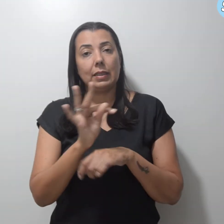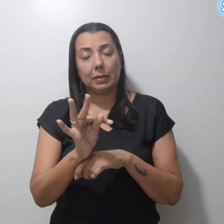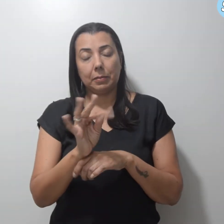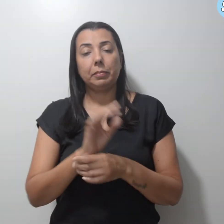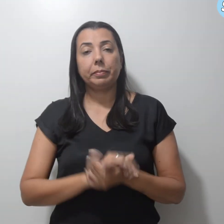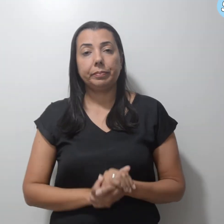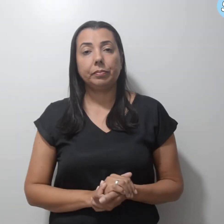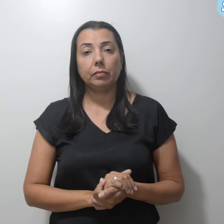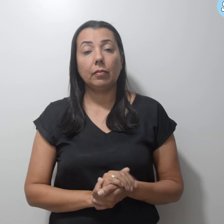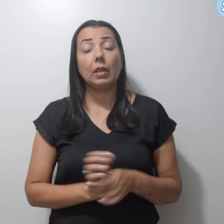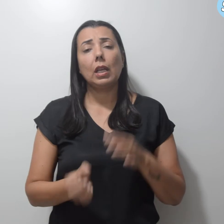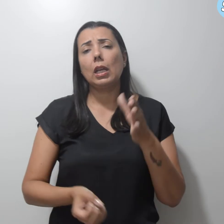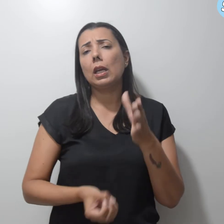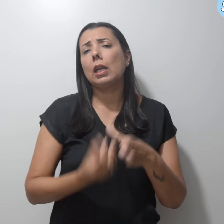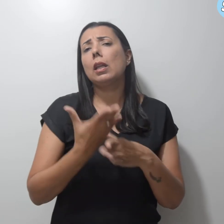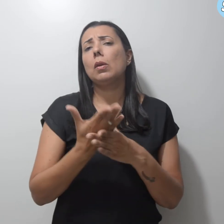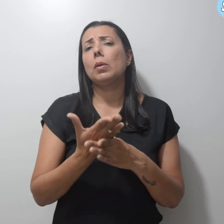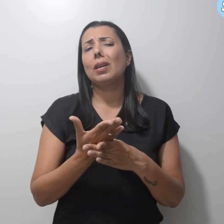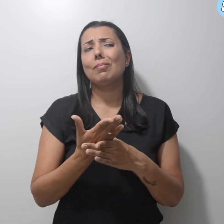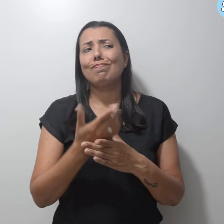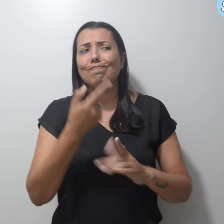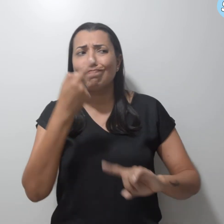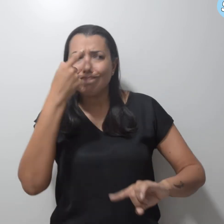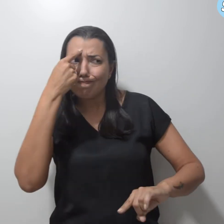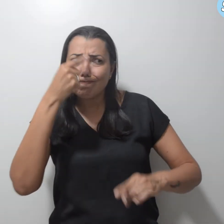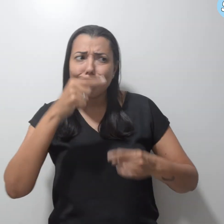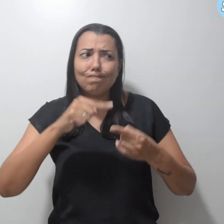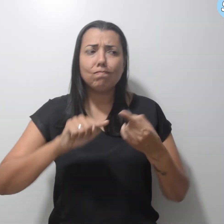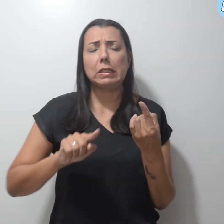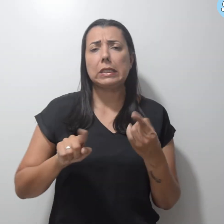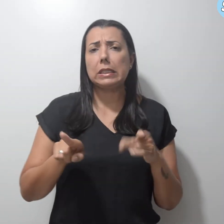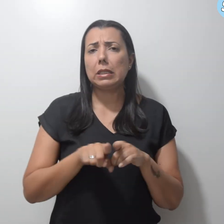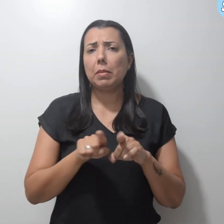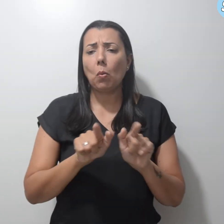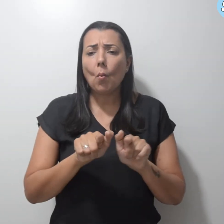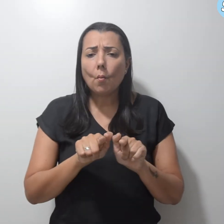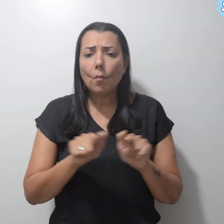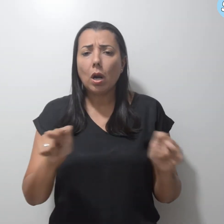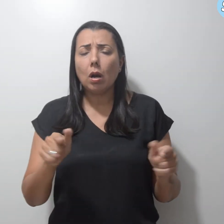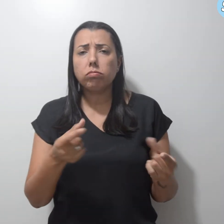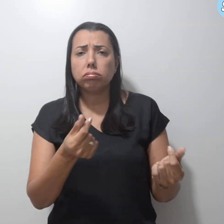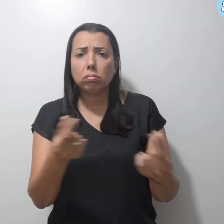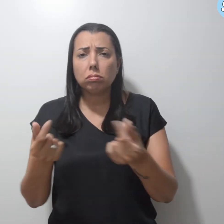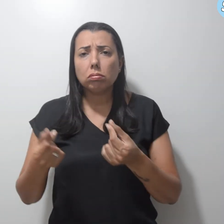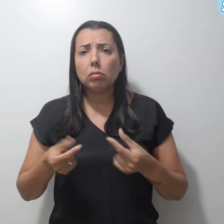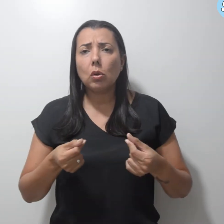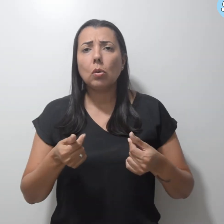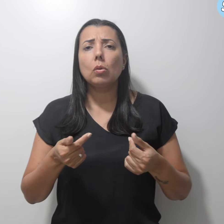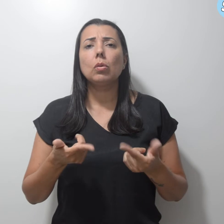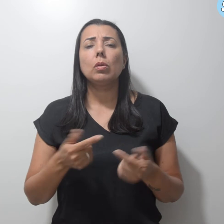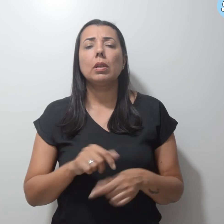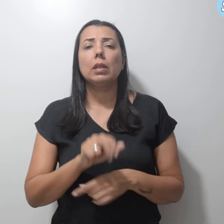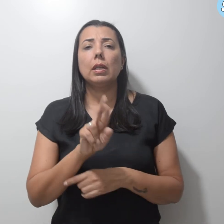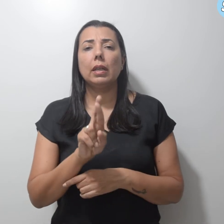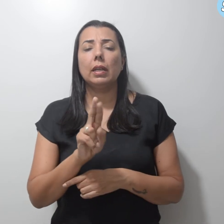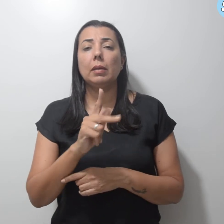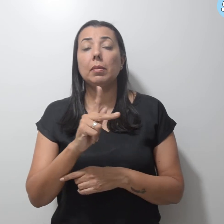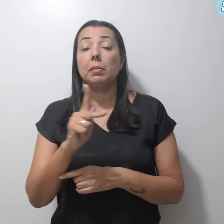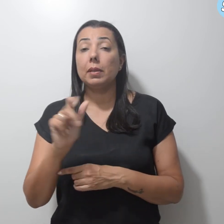isso gera uma distorção e um esvaziamento financeiro do RPPS, em